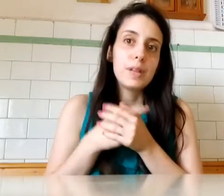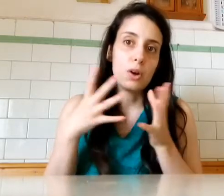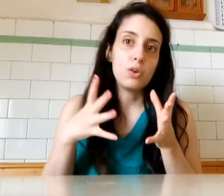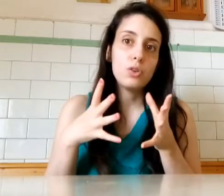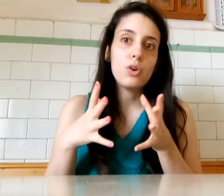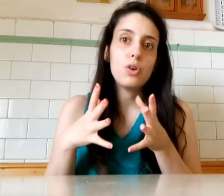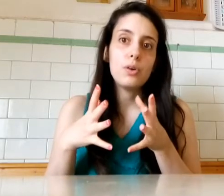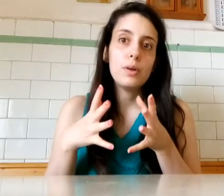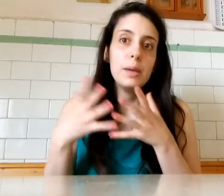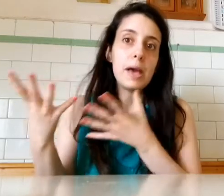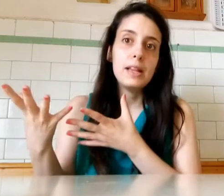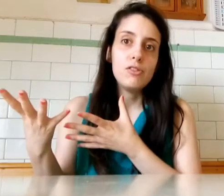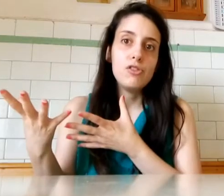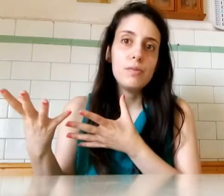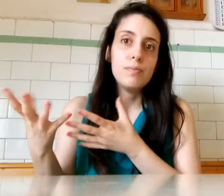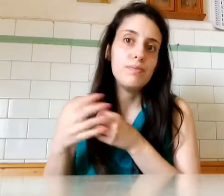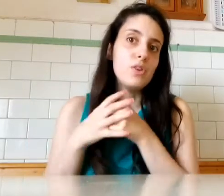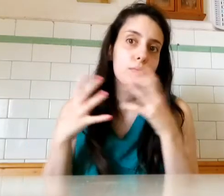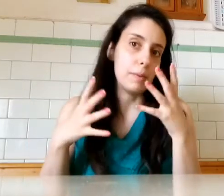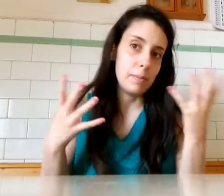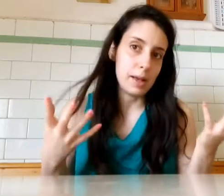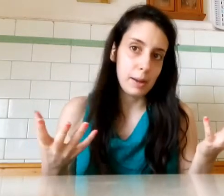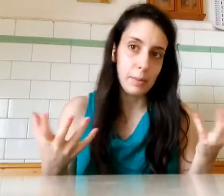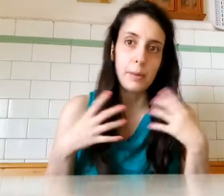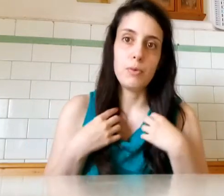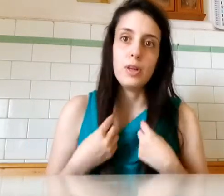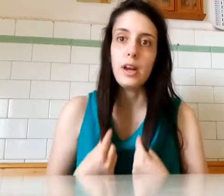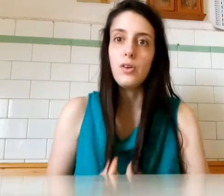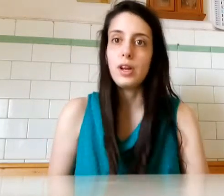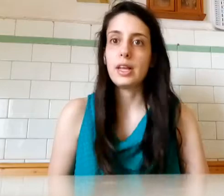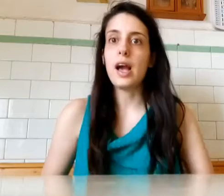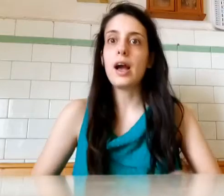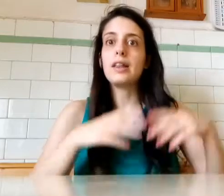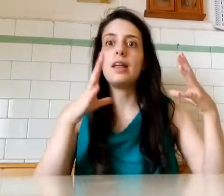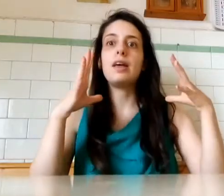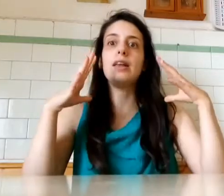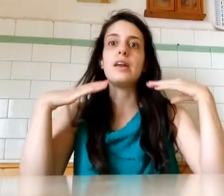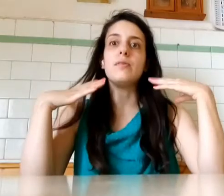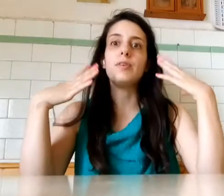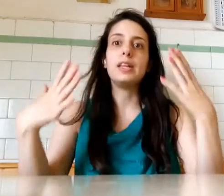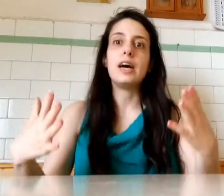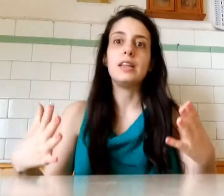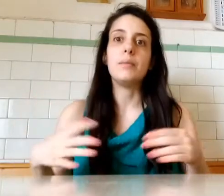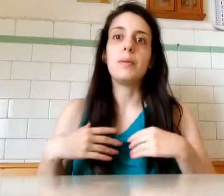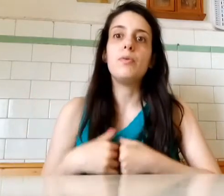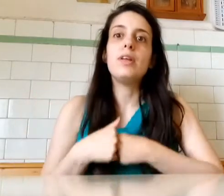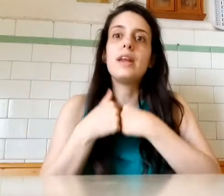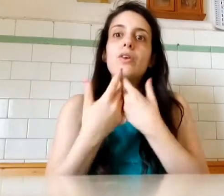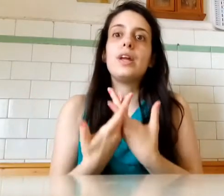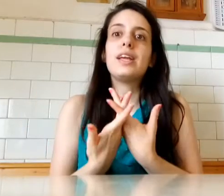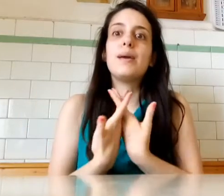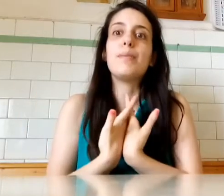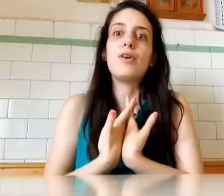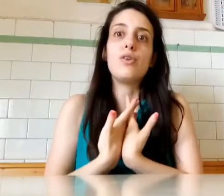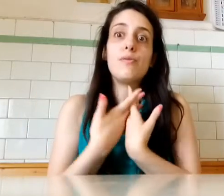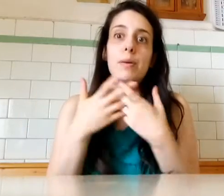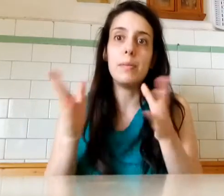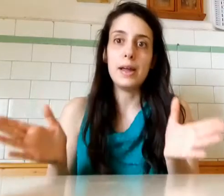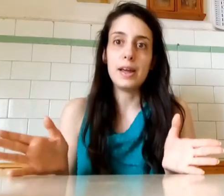Secondo I medici Non va bene Per pulire le orecchie Anche se Le hanno inventati Per pulire le orecchie Però non va bene